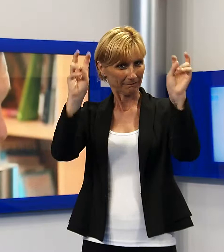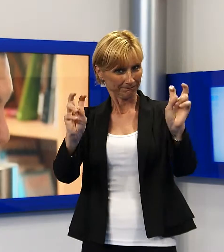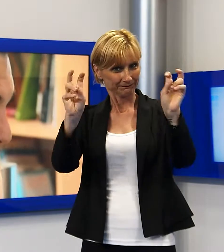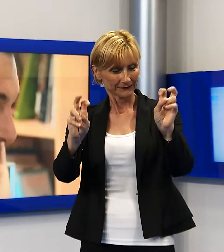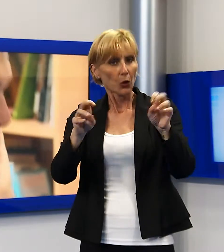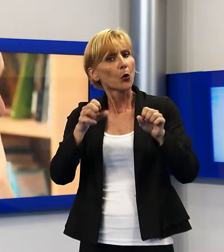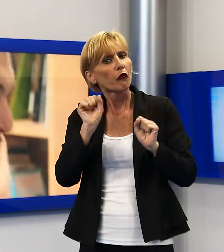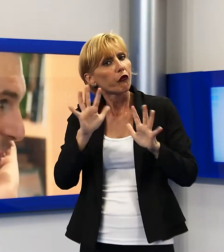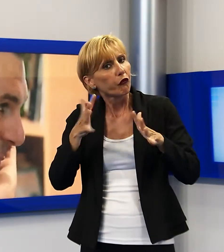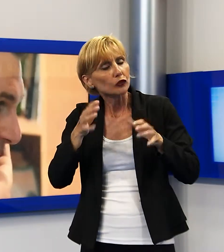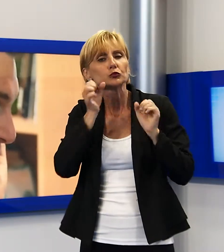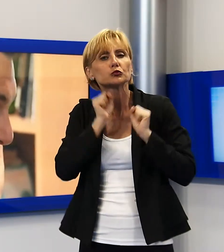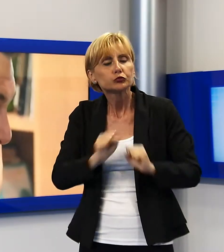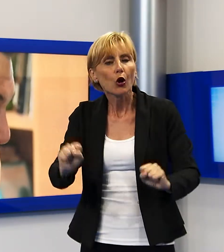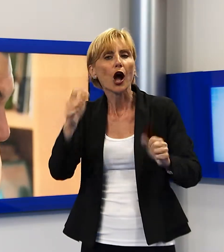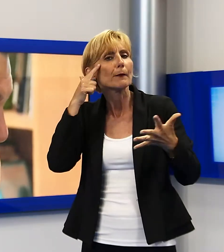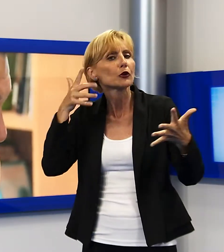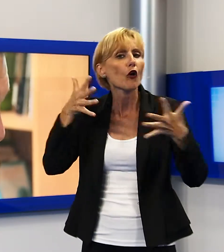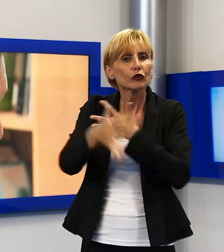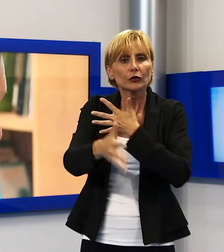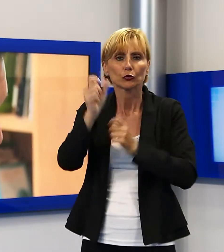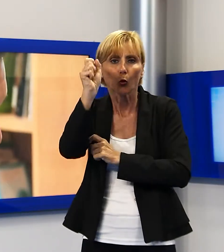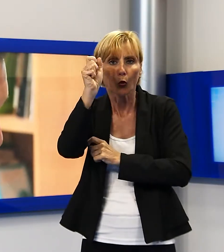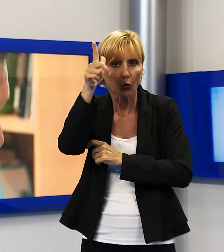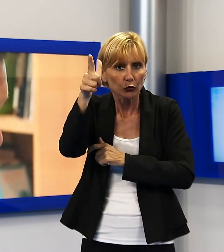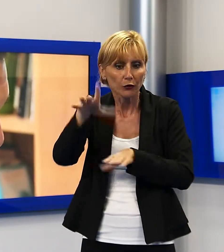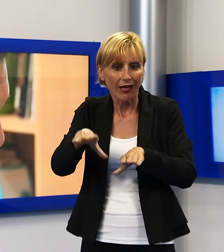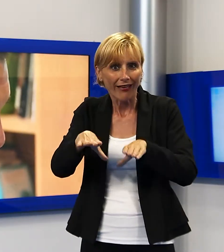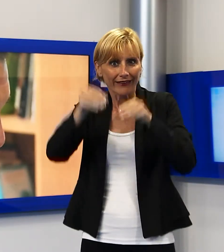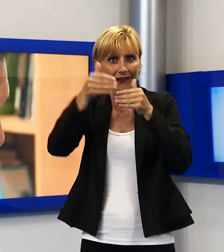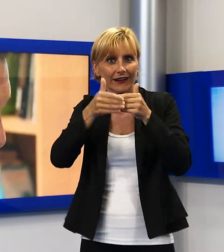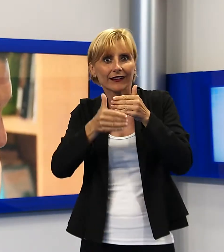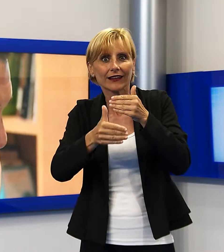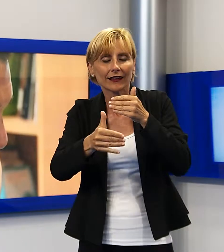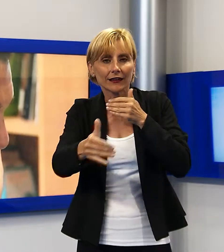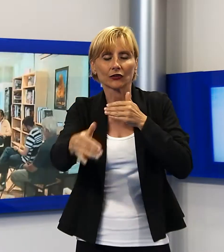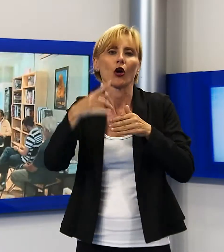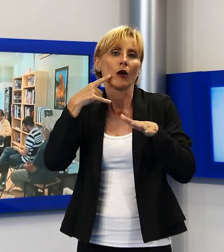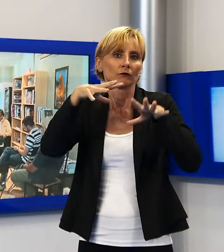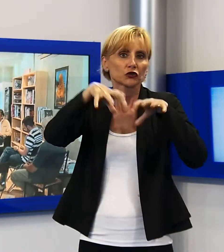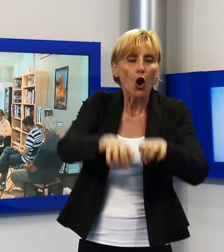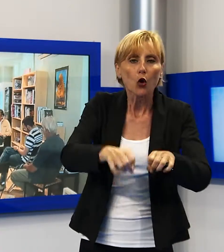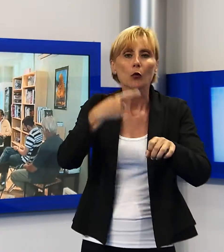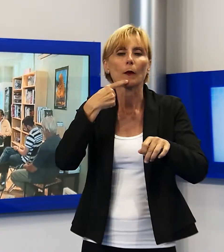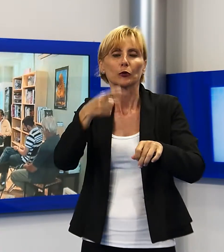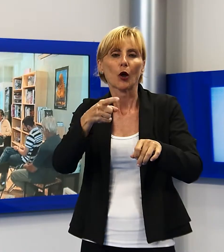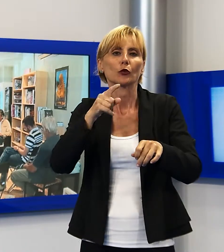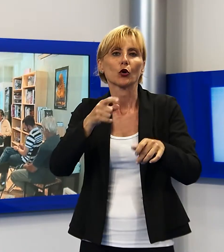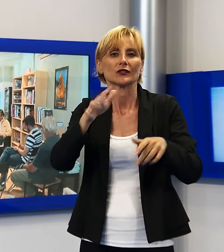approfondimento culturale da realizzare nei luoghi e nei quartieri interessati da recenti percorsi di recupero di alcune aree pubbliche.